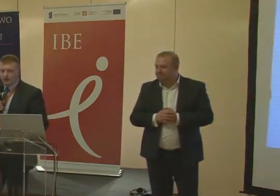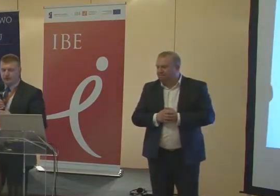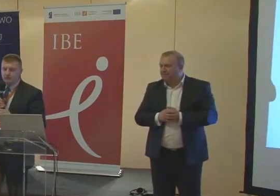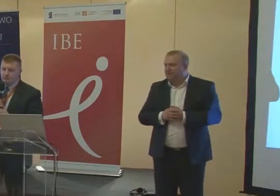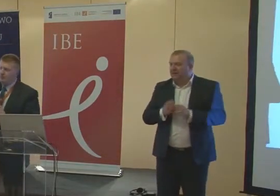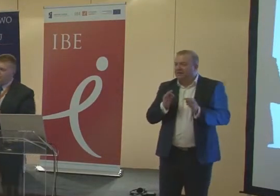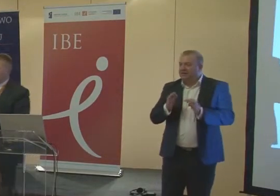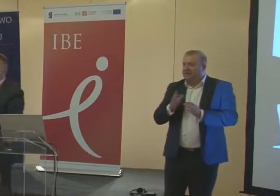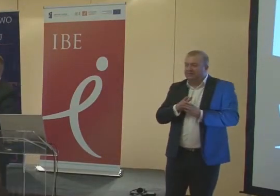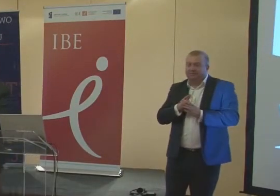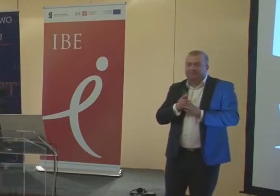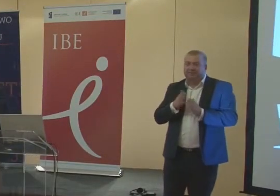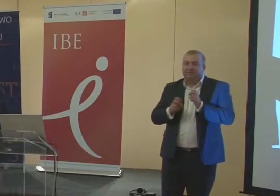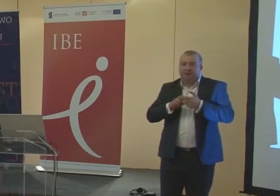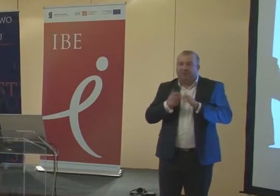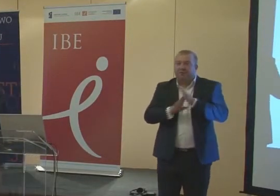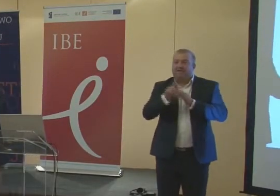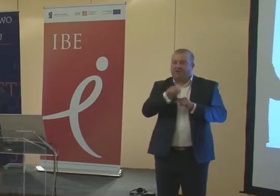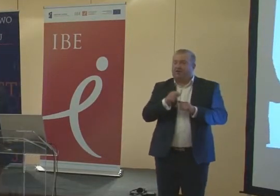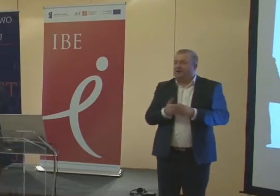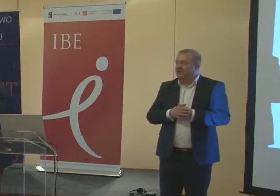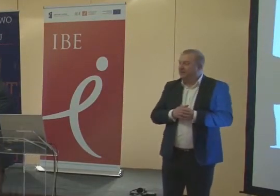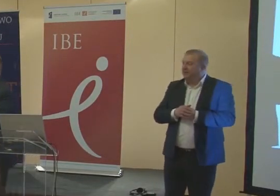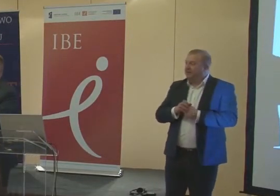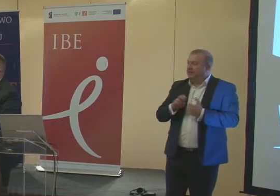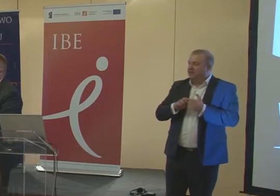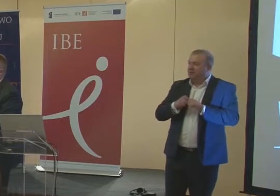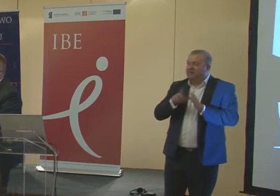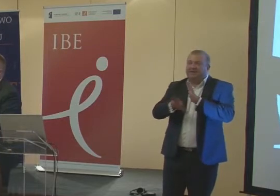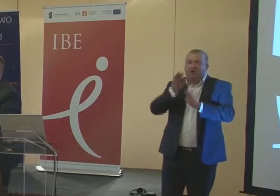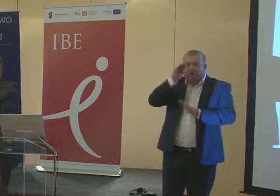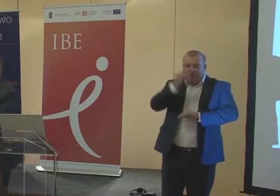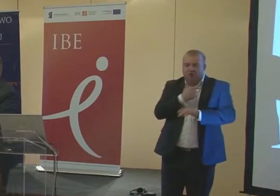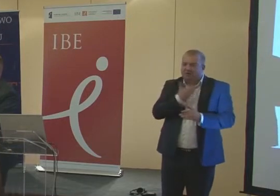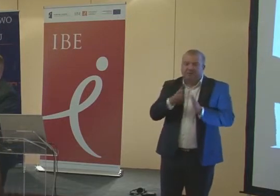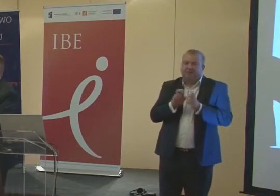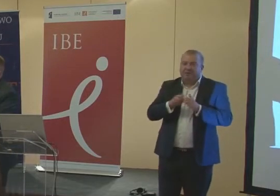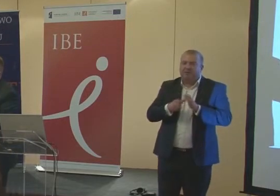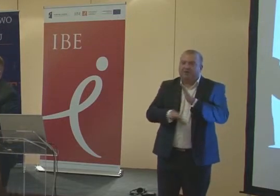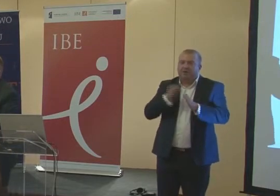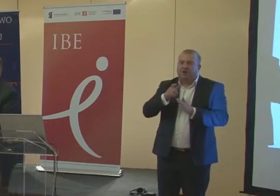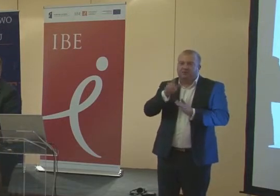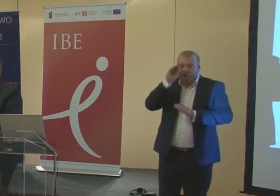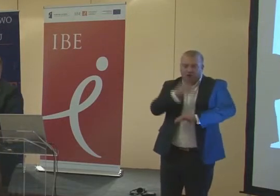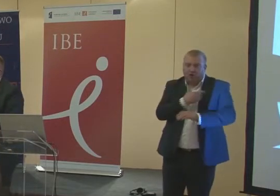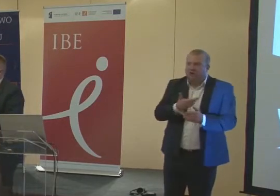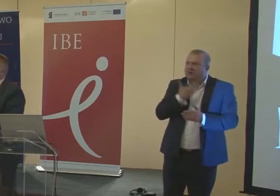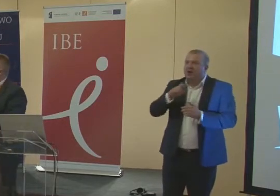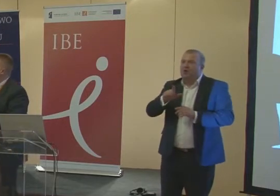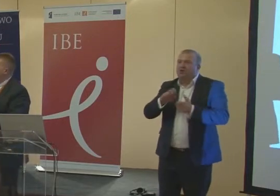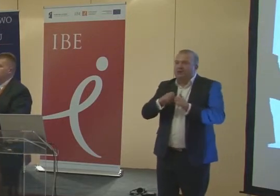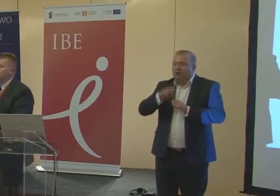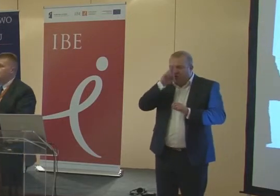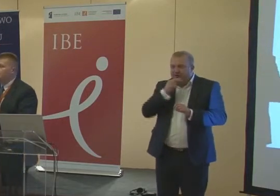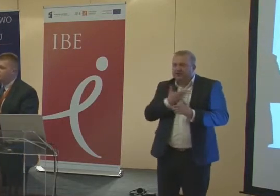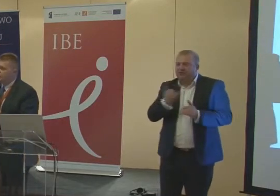I teraz tak, Państwa, problem pojawia się taki. Problem z wyborem szkoły. Nie mamy problemu z wyborem szkoły, nie mają problemu rodzice z wyborem szkoły,